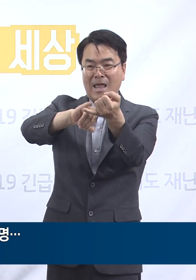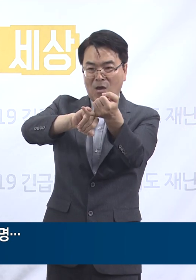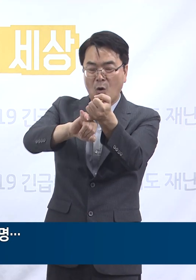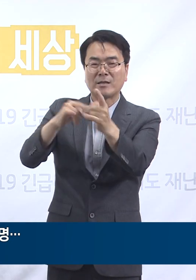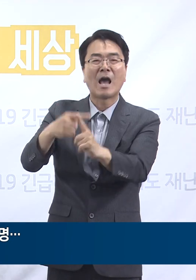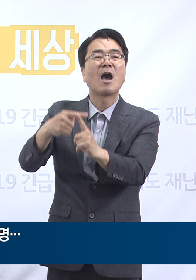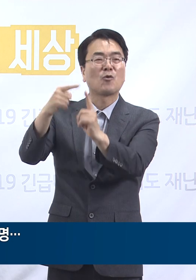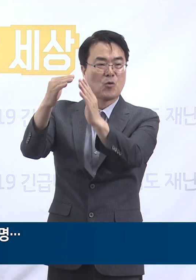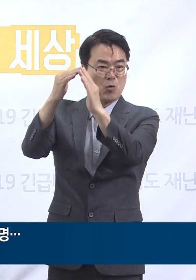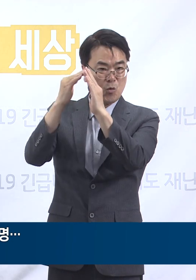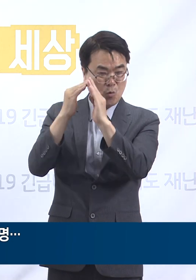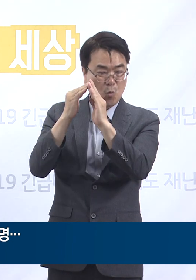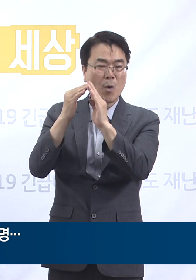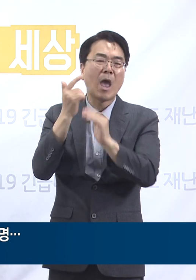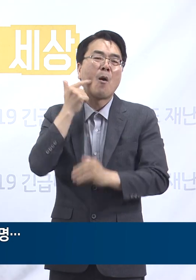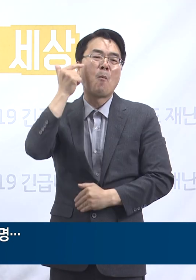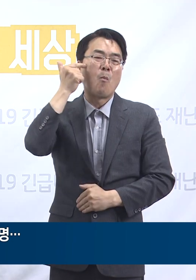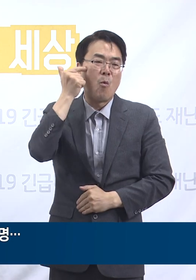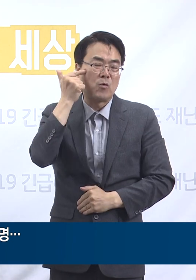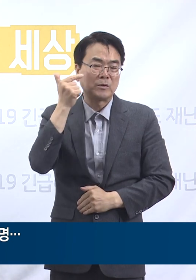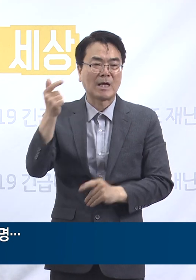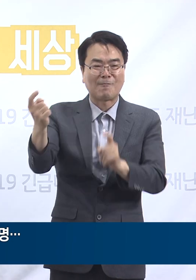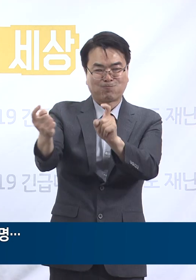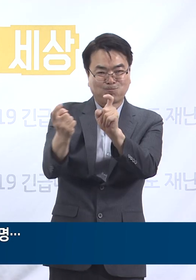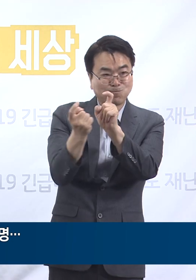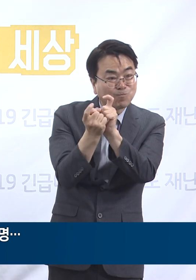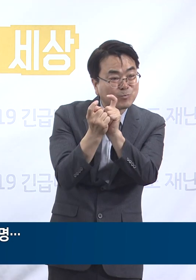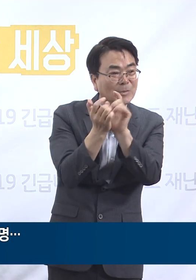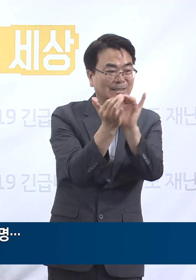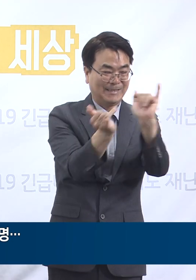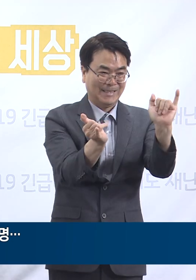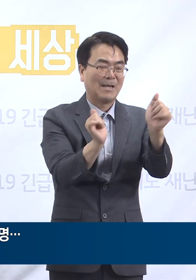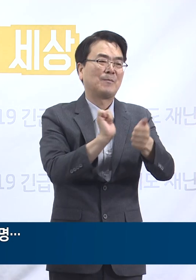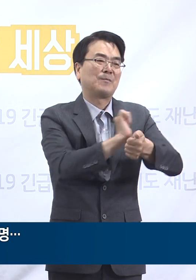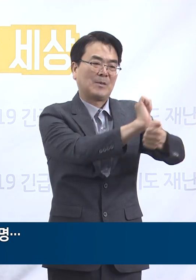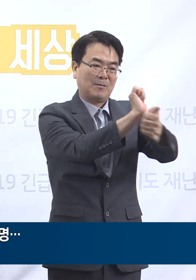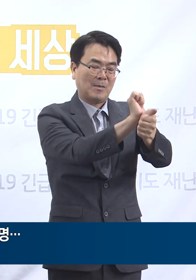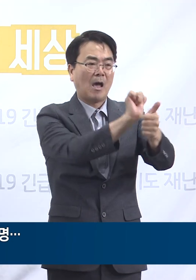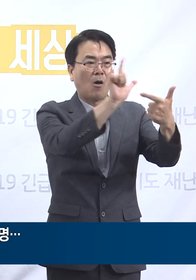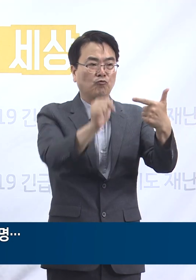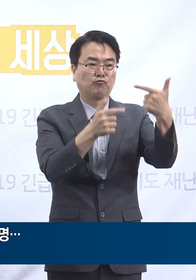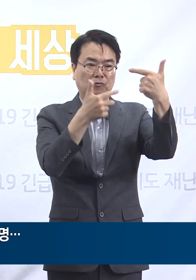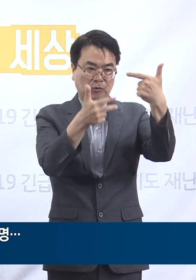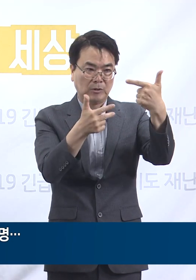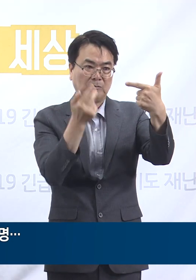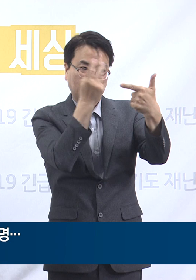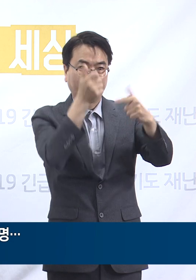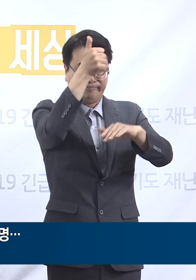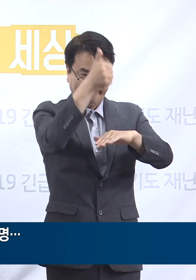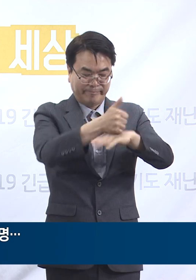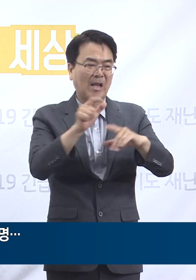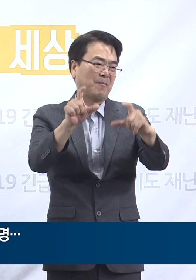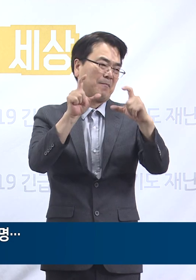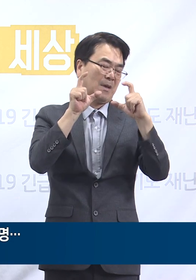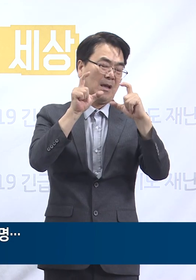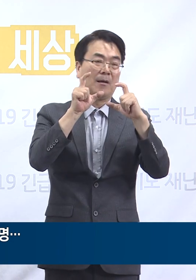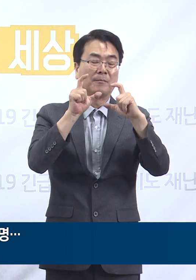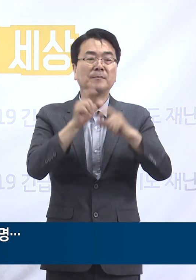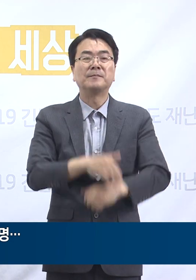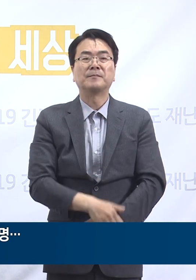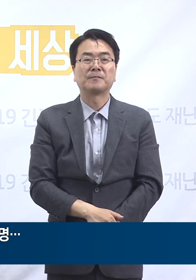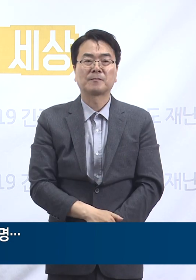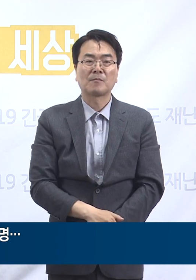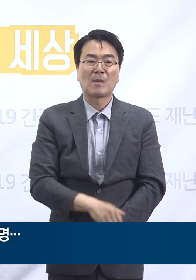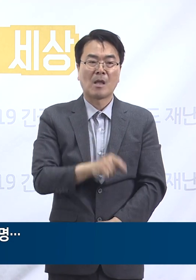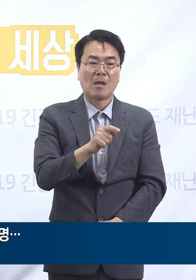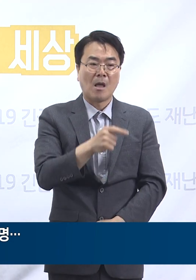접촉자로서 6월 2일부터 자가격리 중 증상 발현 후 6월 7일에 확진되었습니다. 목회자